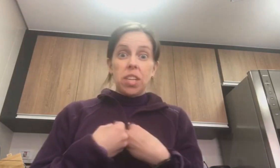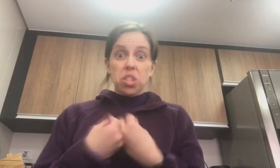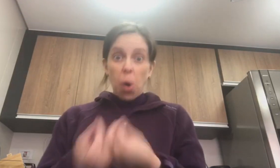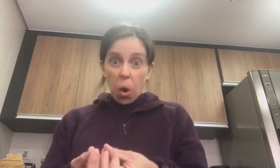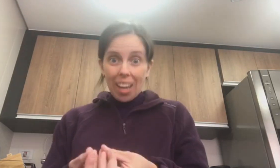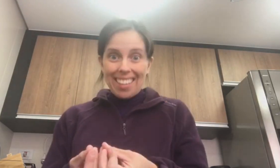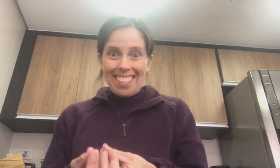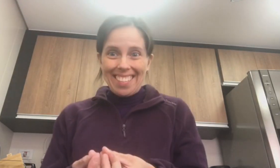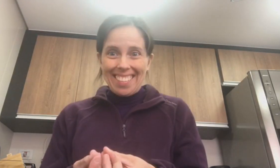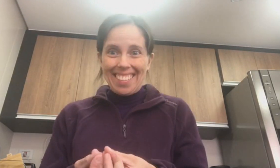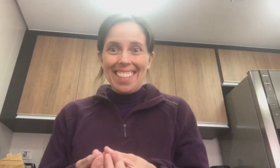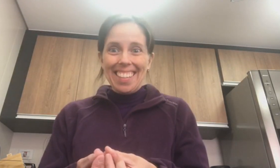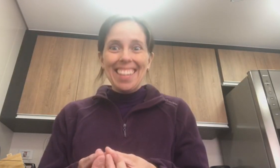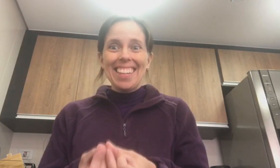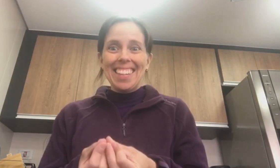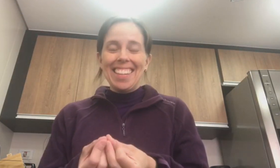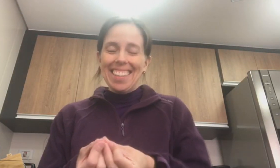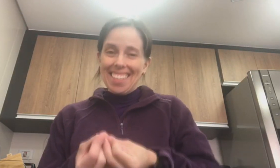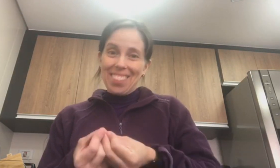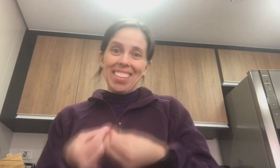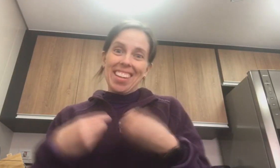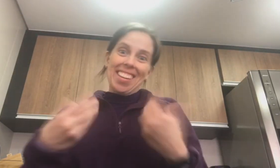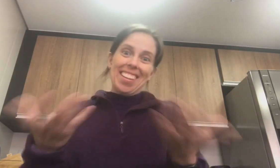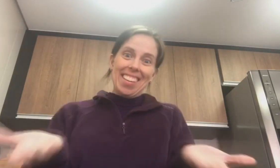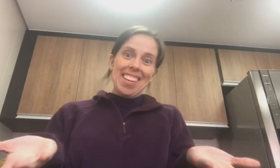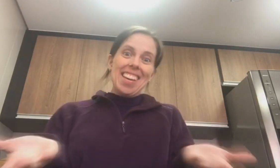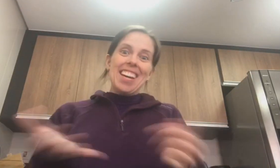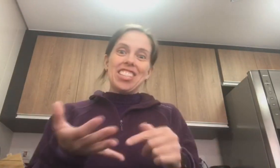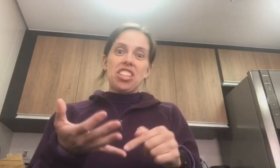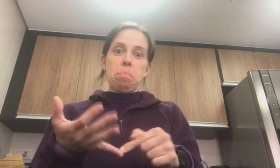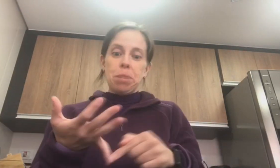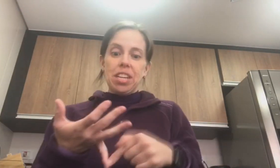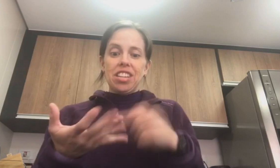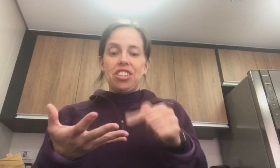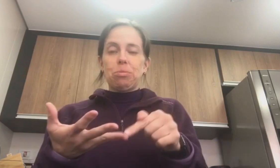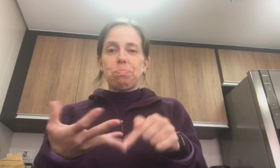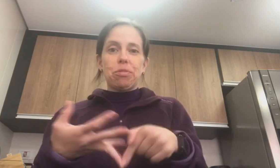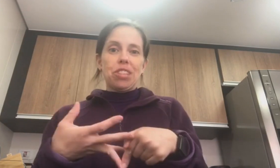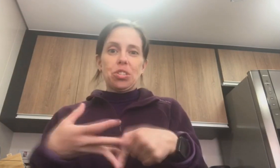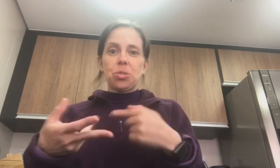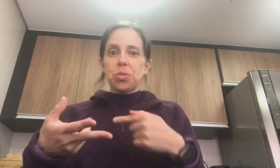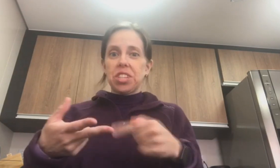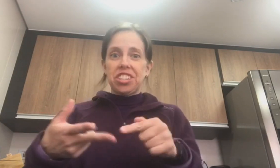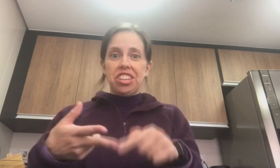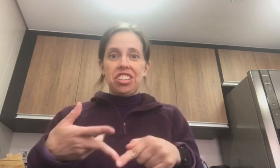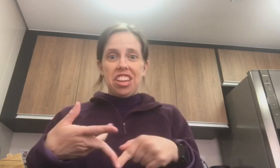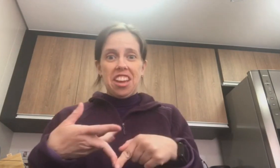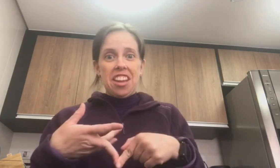escola. Né? Porque a gente é mãe, a gente é professora, a gente é